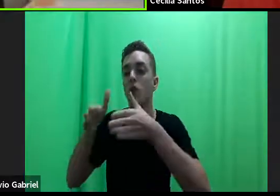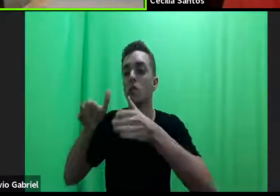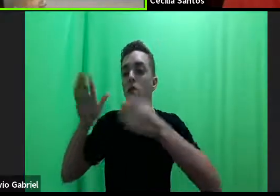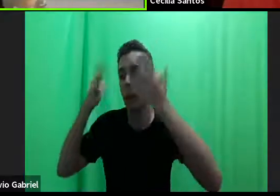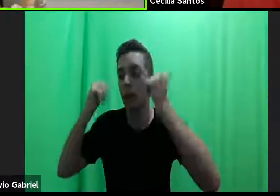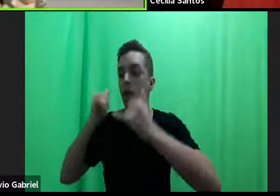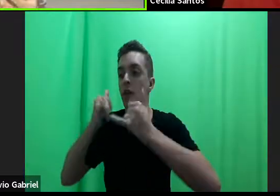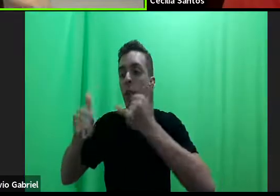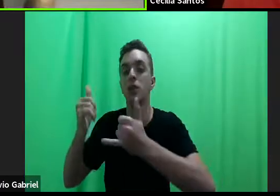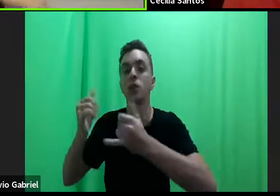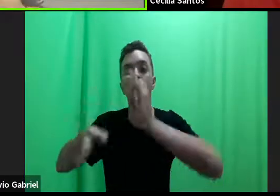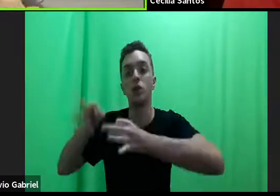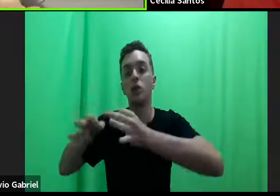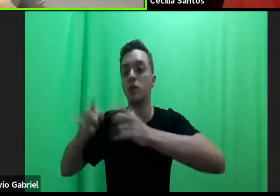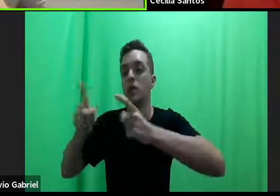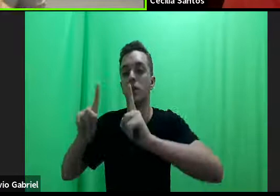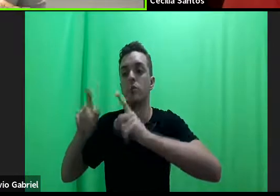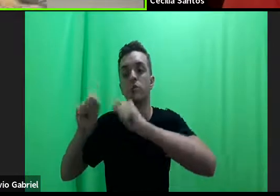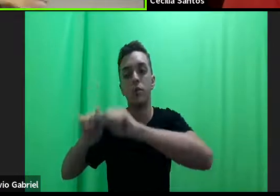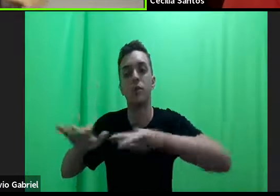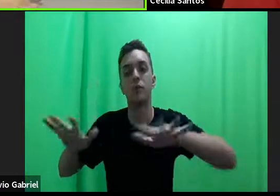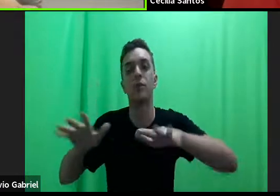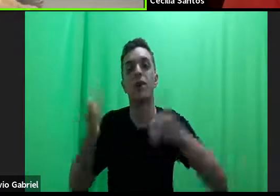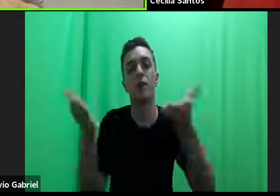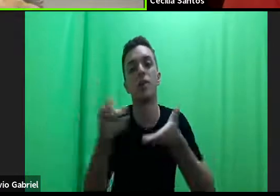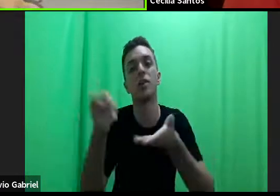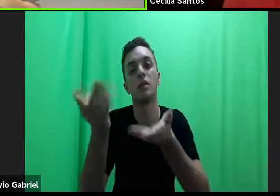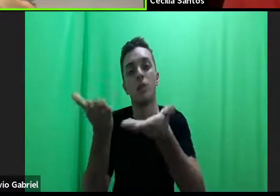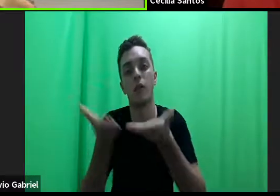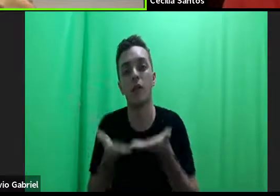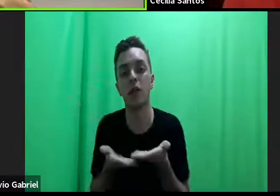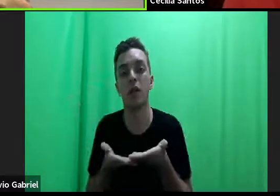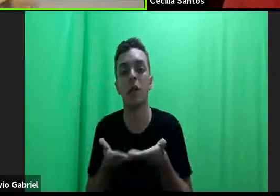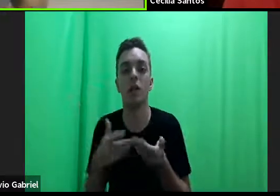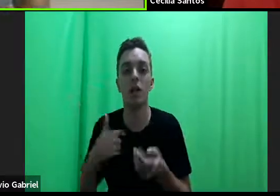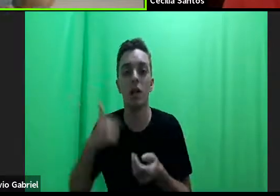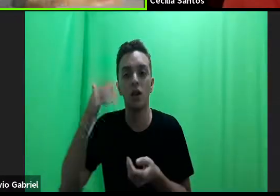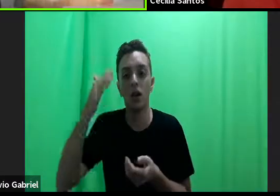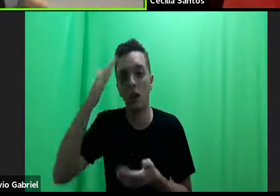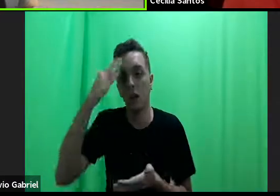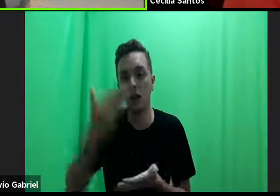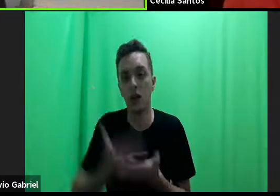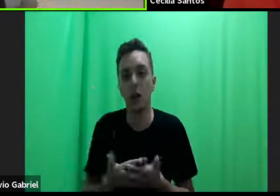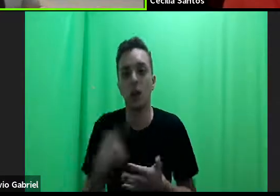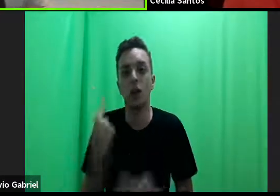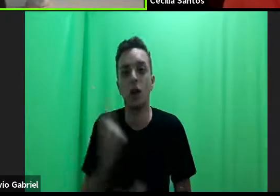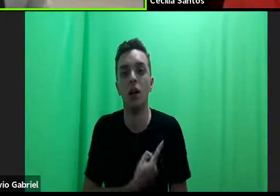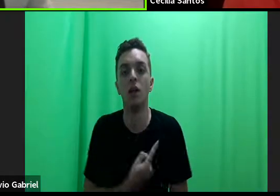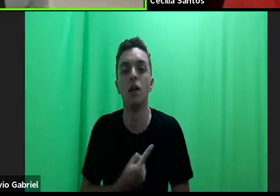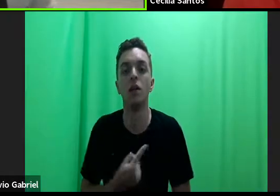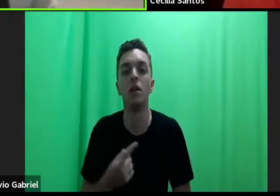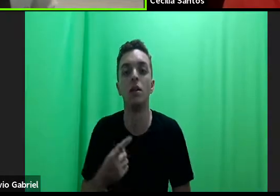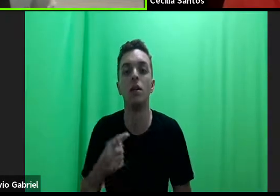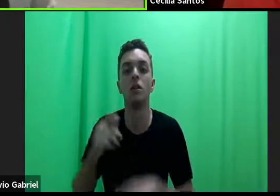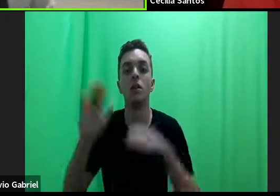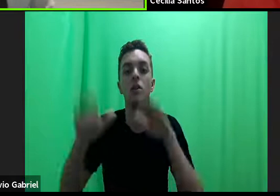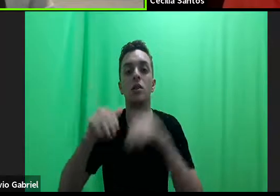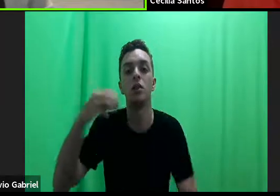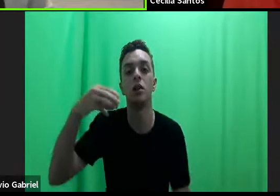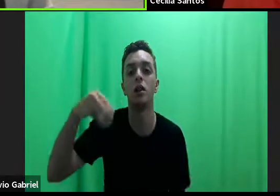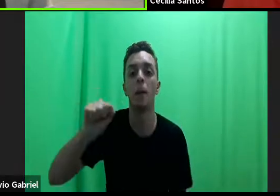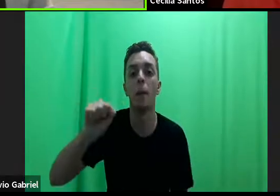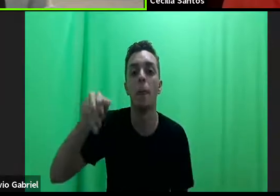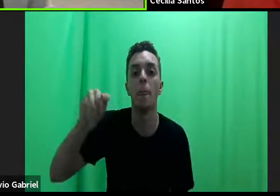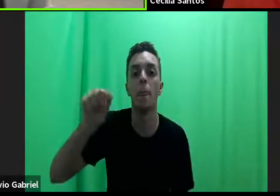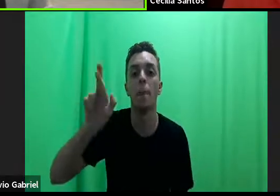o convite, a senhora, e como a gente está afinada, pelo menos assim, eu acredito, a gente convidou a Mara, que tem uma experiência com educação